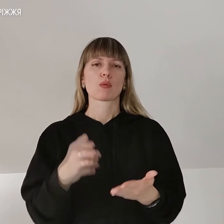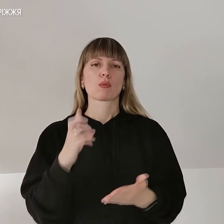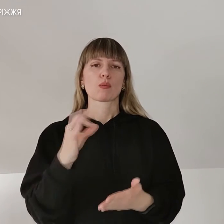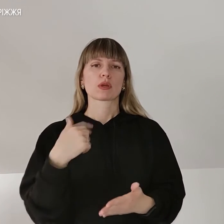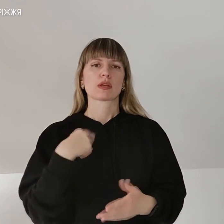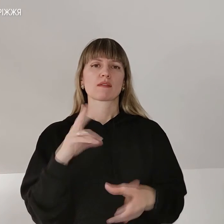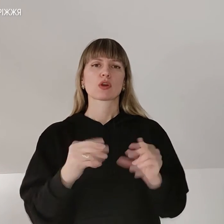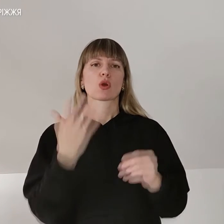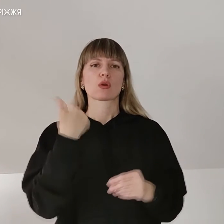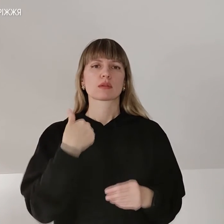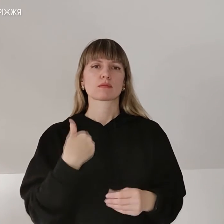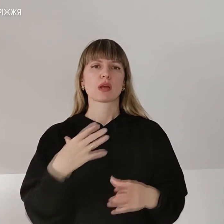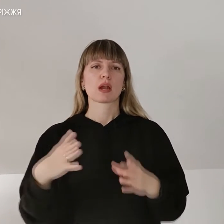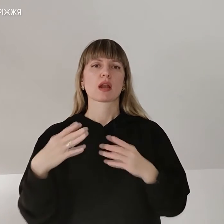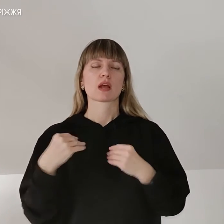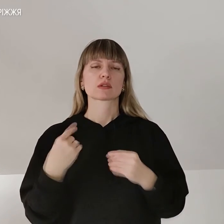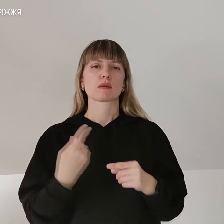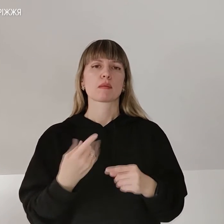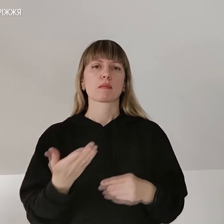коли ми разом, ми не переможні.